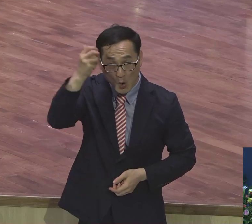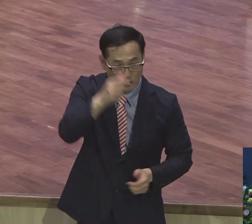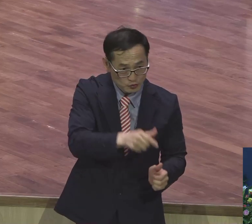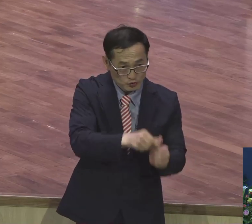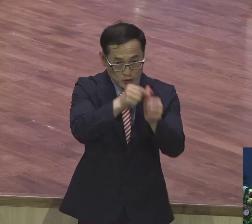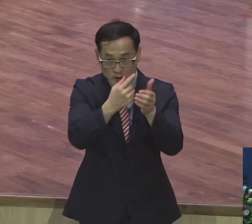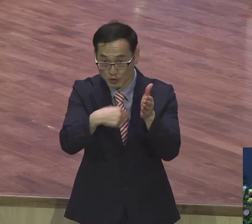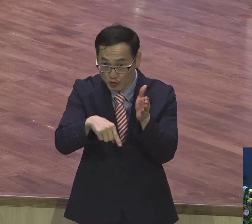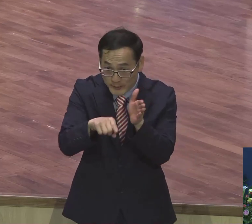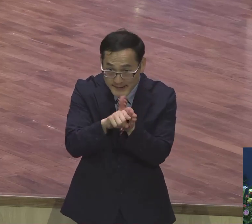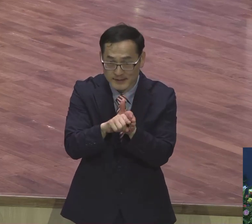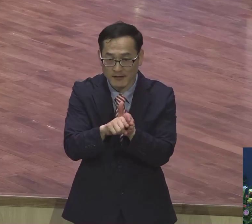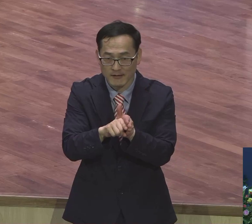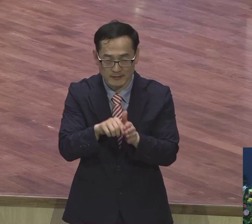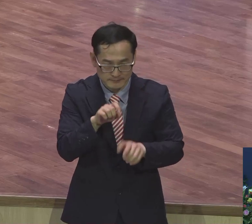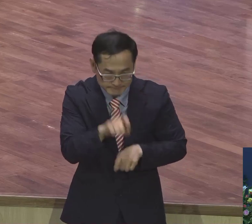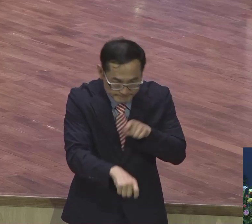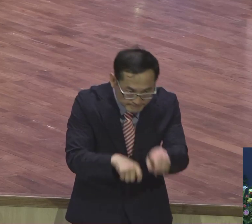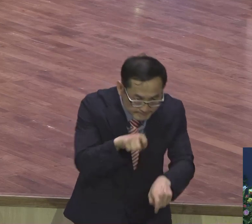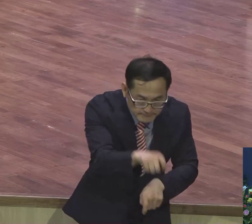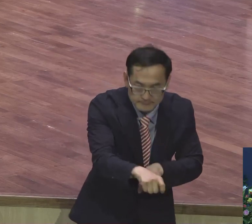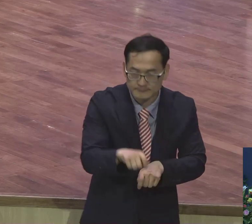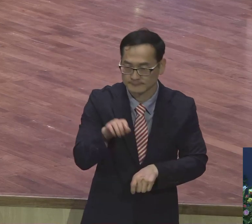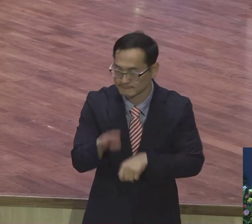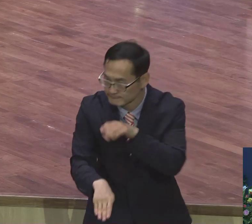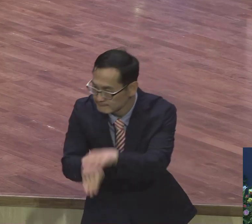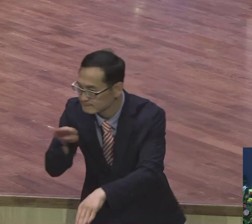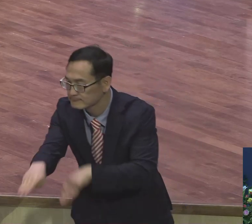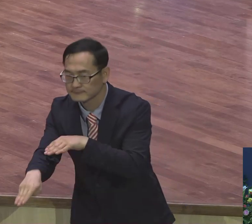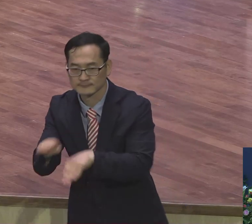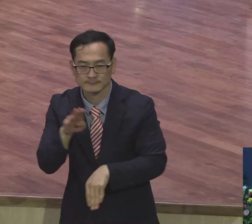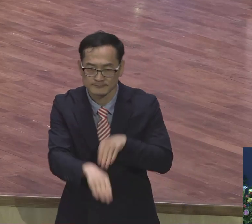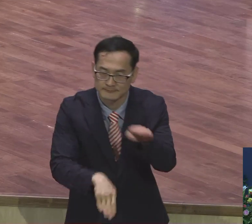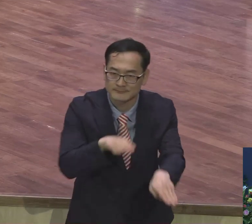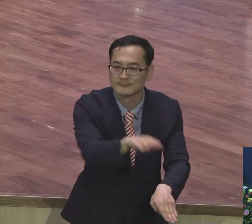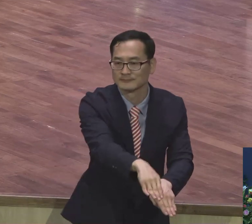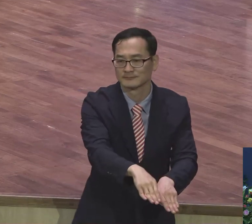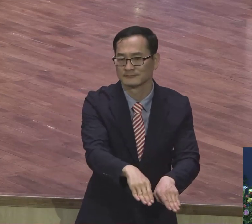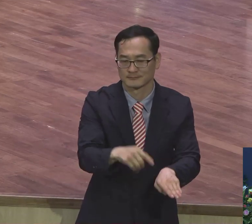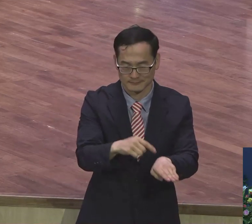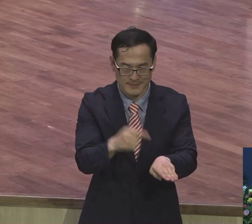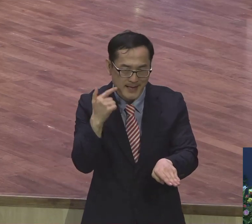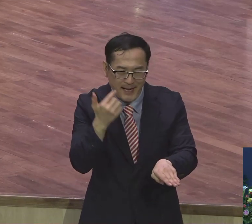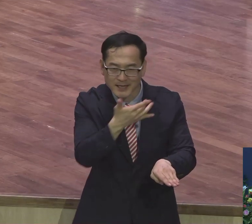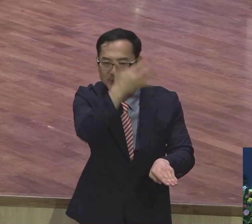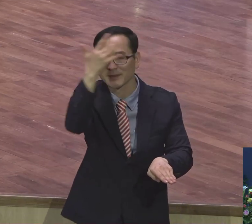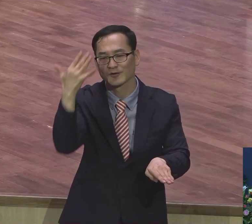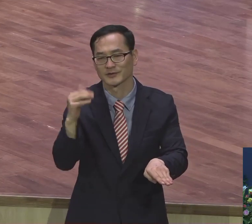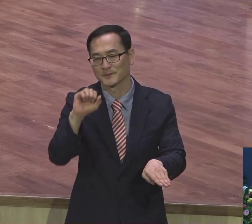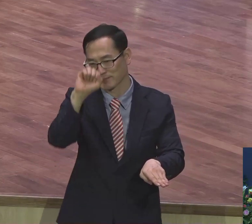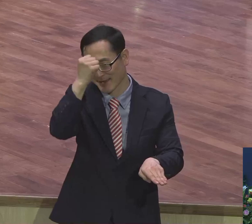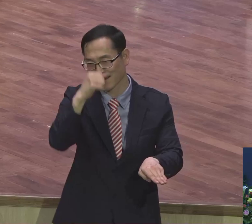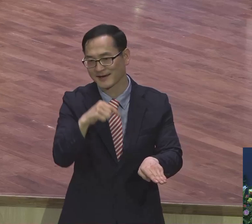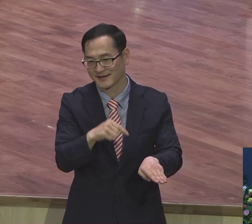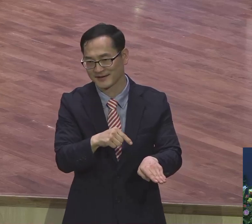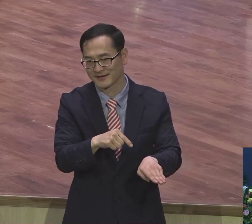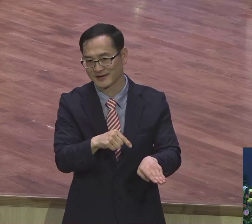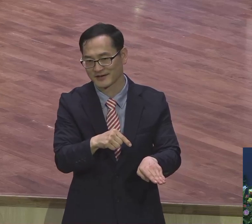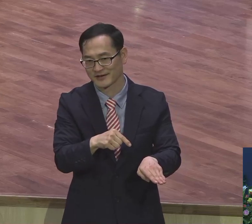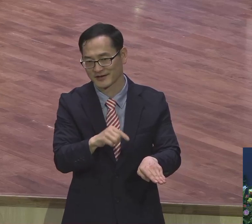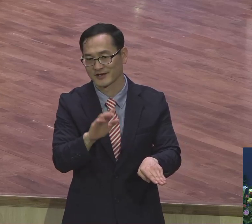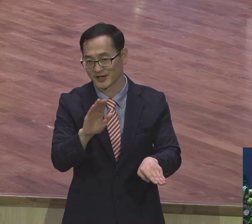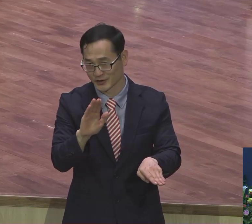최고의 이 발자국을 남기고 하나님 보시기에 가장 아름답고 가치 있는 그런